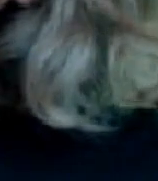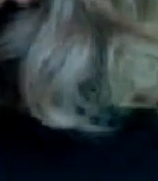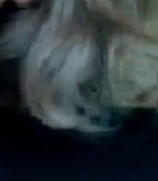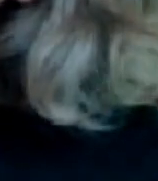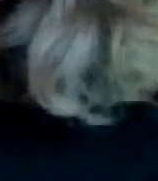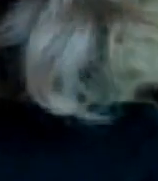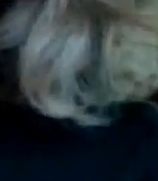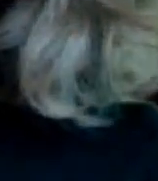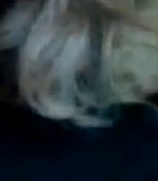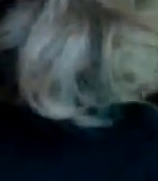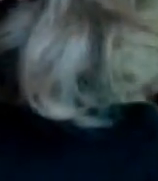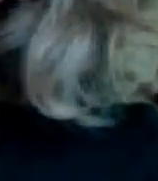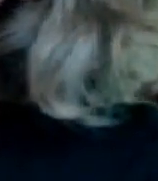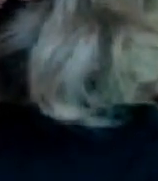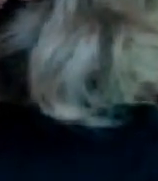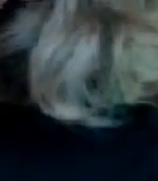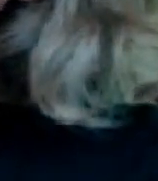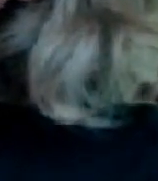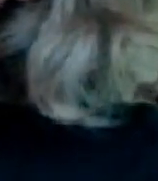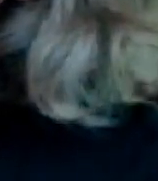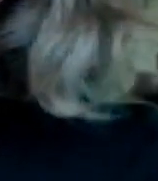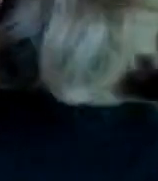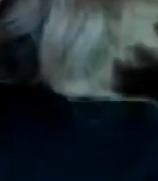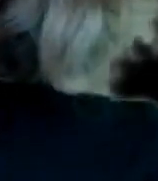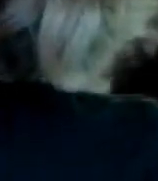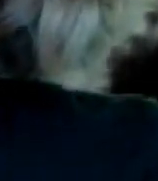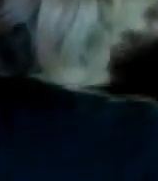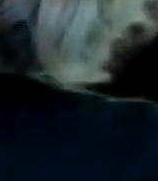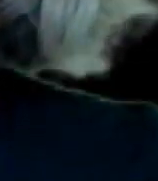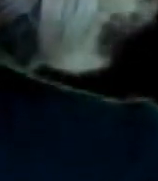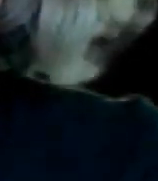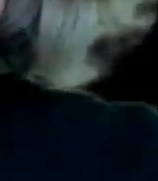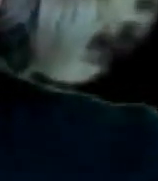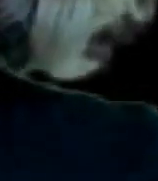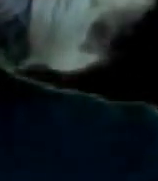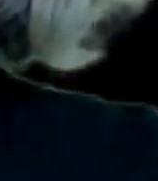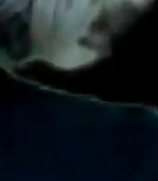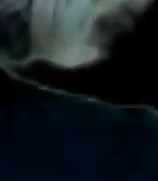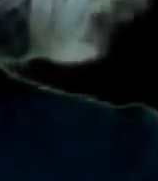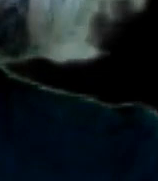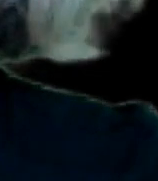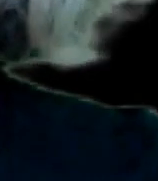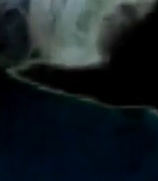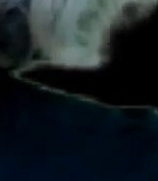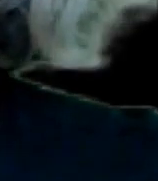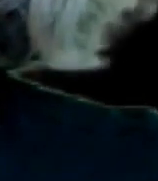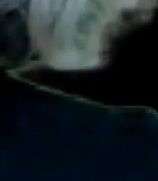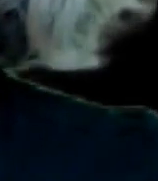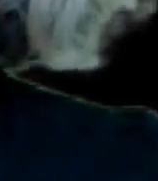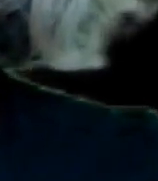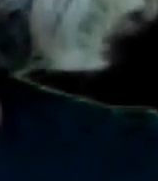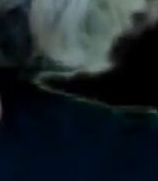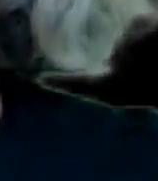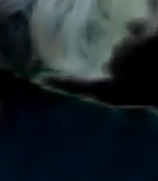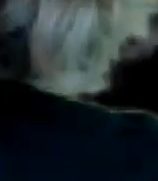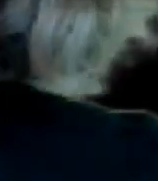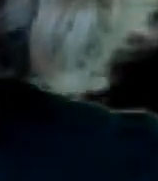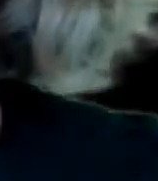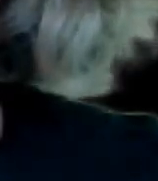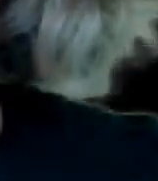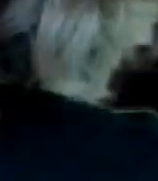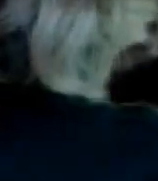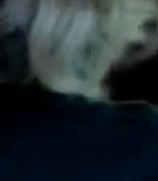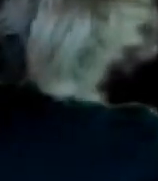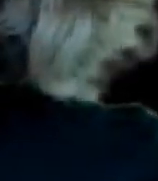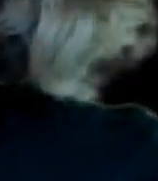eso Como Como Parte de la De lo que estamos dando Nosotros Donando Lo que sabemos